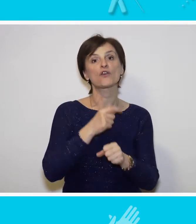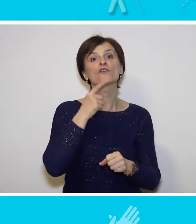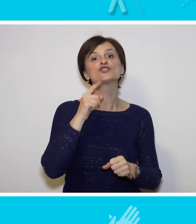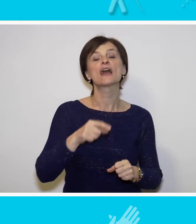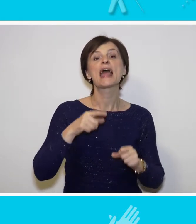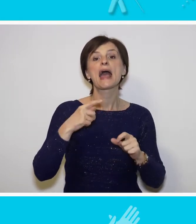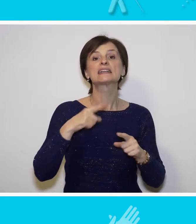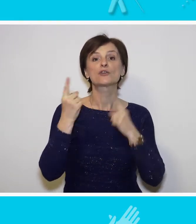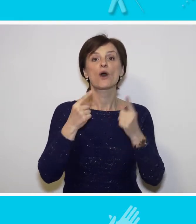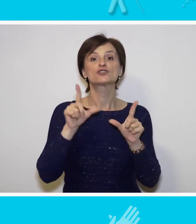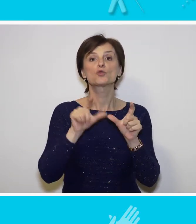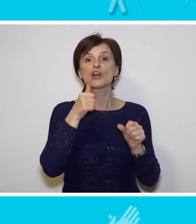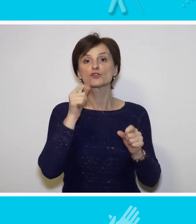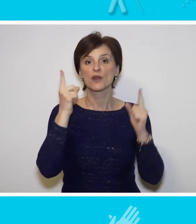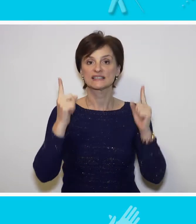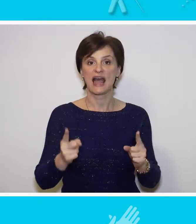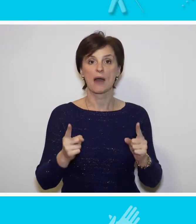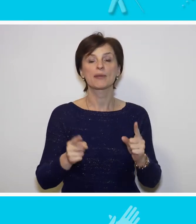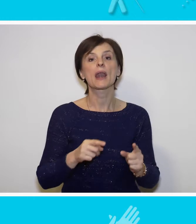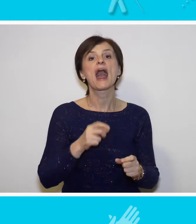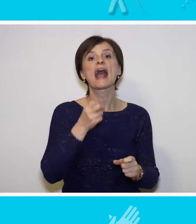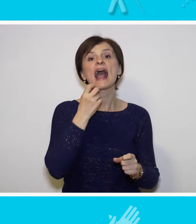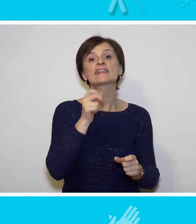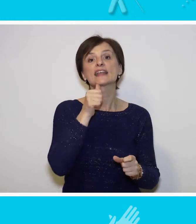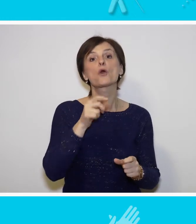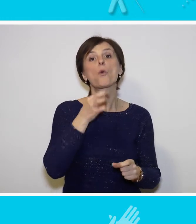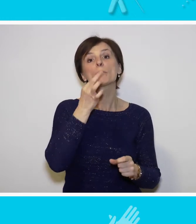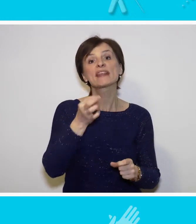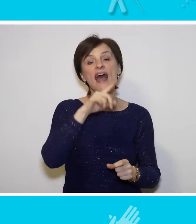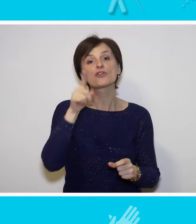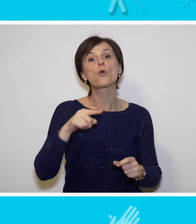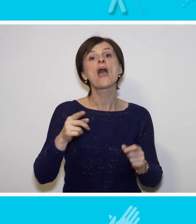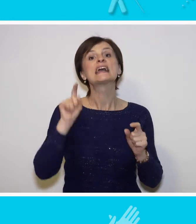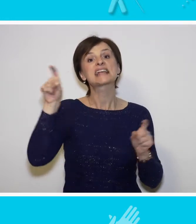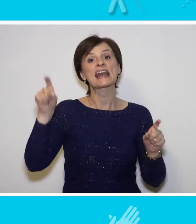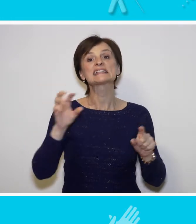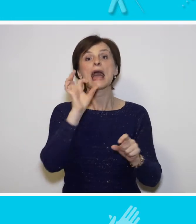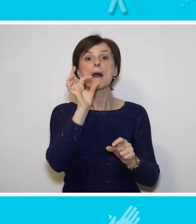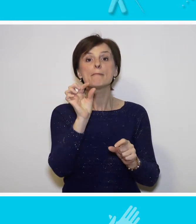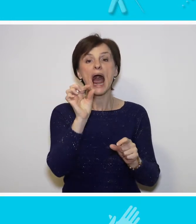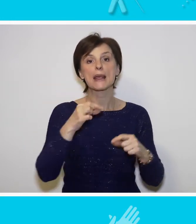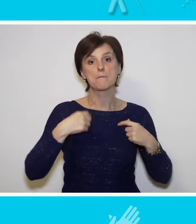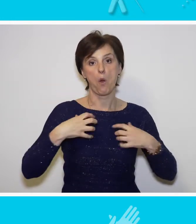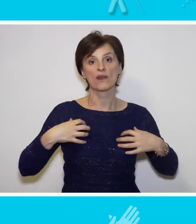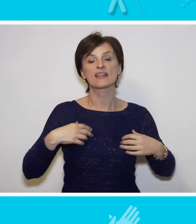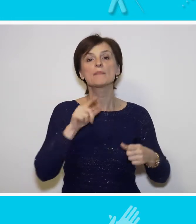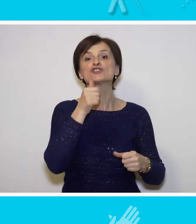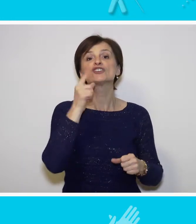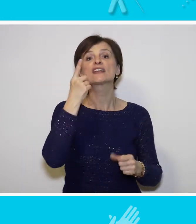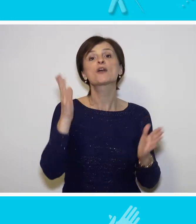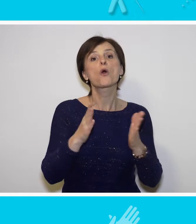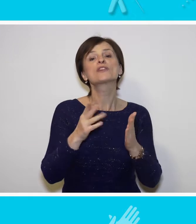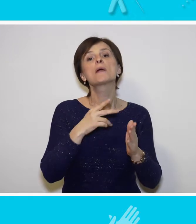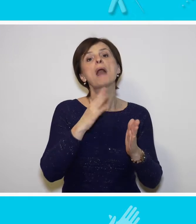situacija u Čačku je veoma stabilna kada je u pitanju zaraza malim boginjama i Čačak spada u jedan od redkih